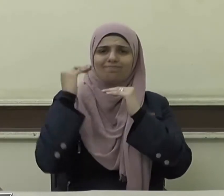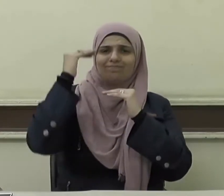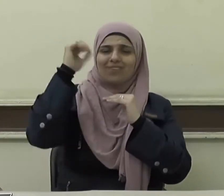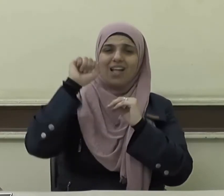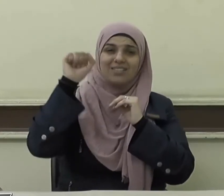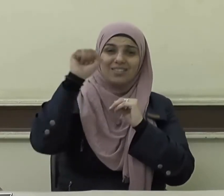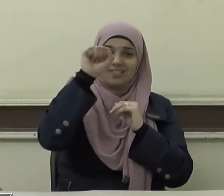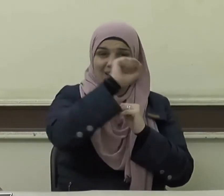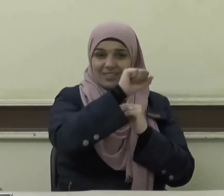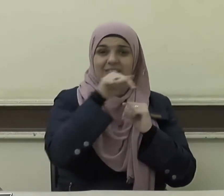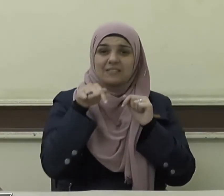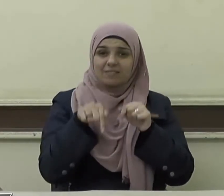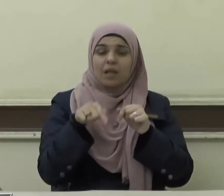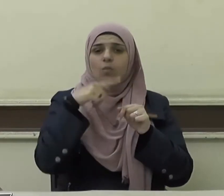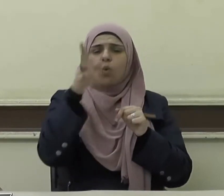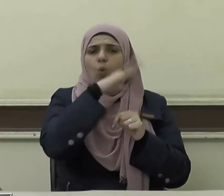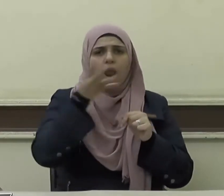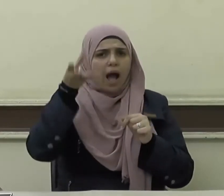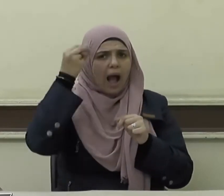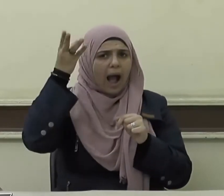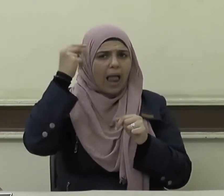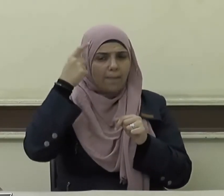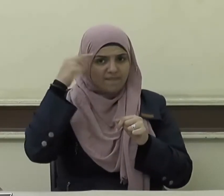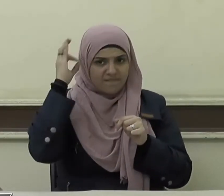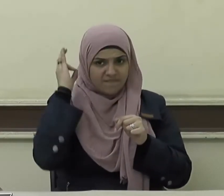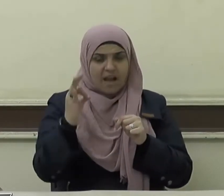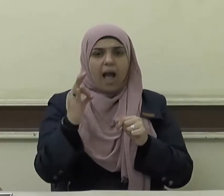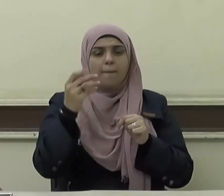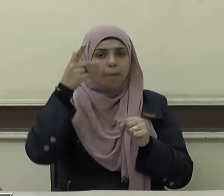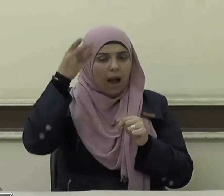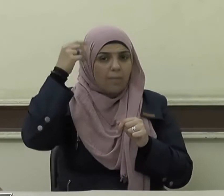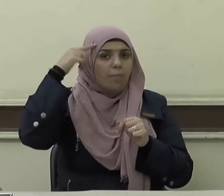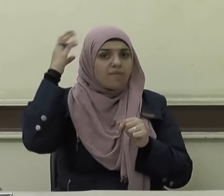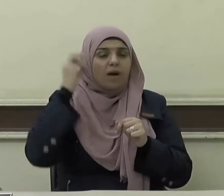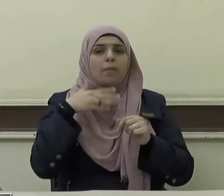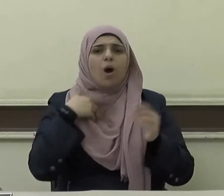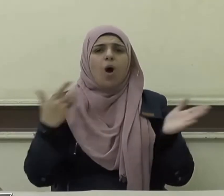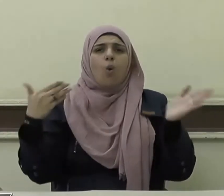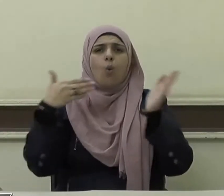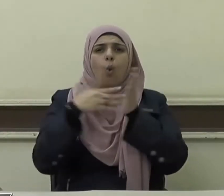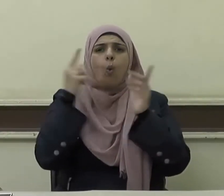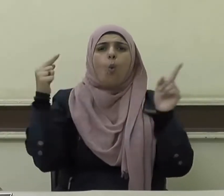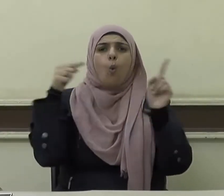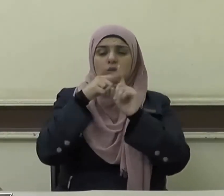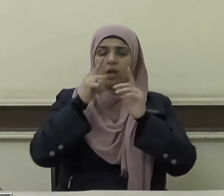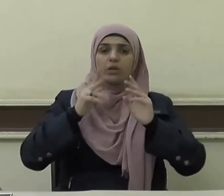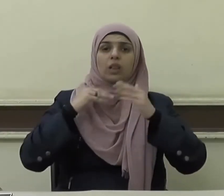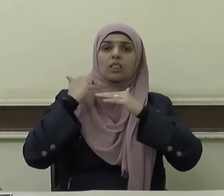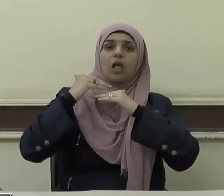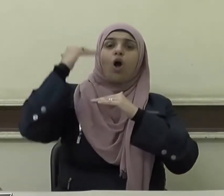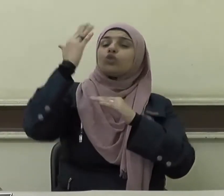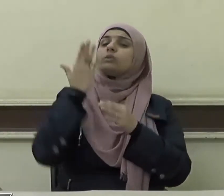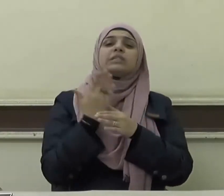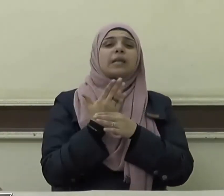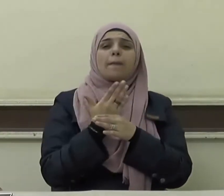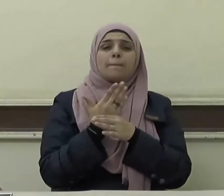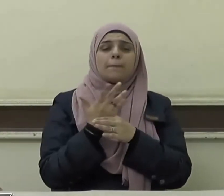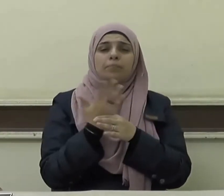الراقية يعلم يقينا أنها ما وصلت إلى ما وصلت إليه